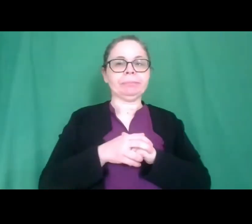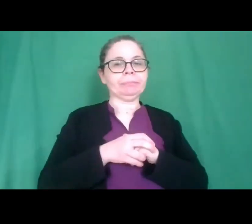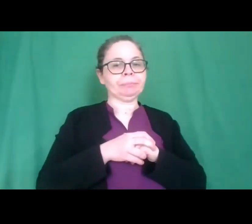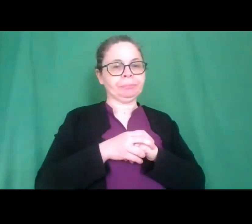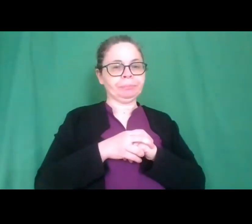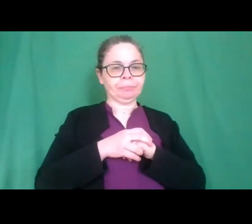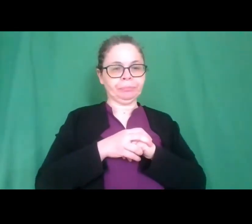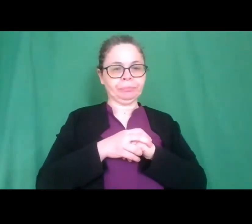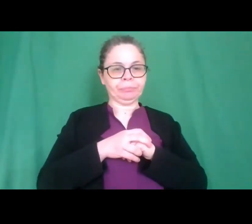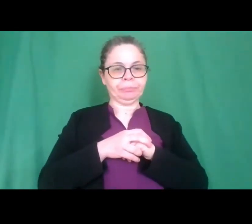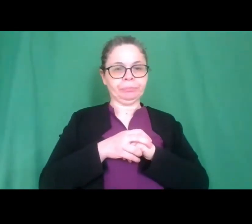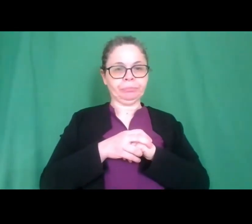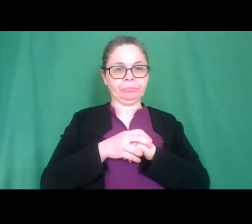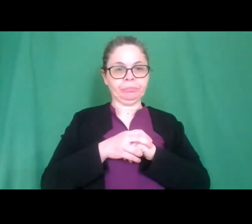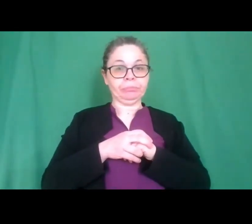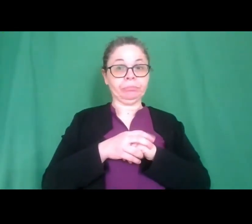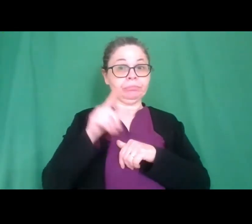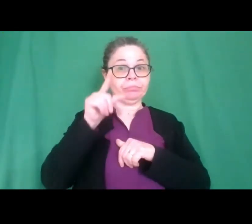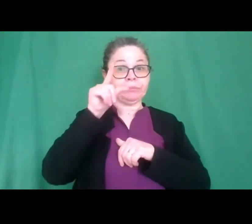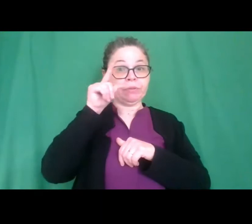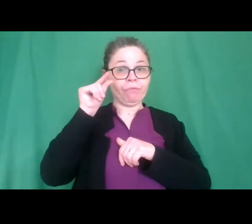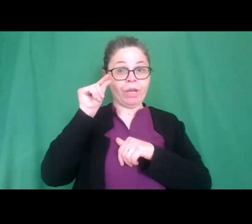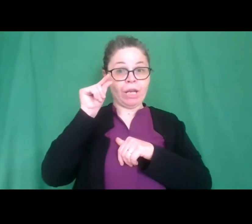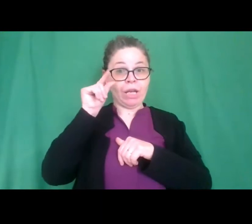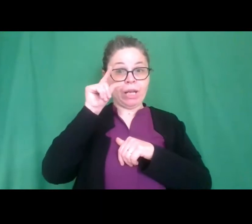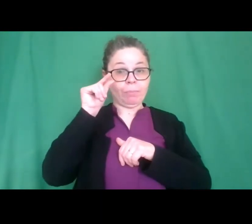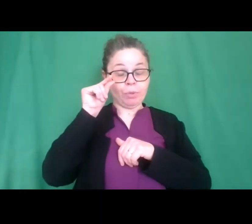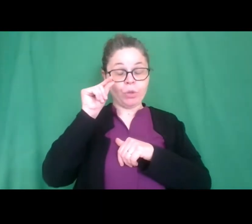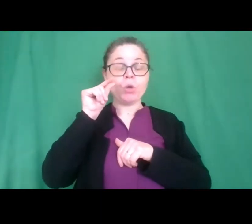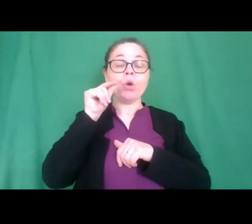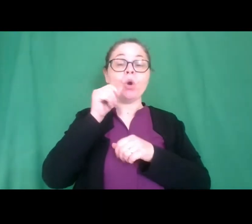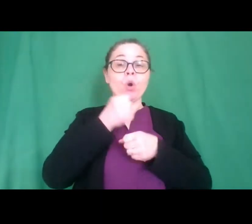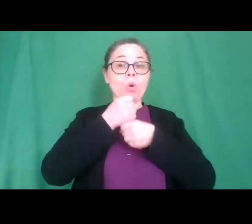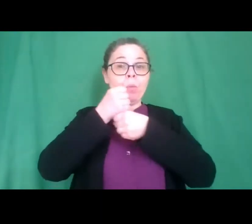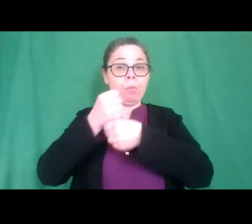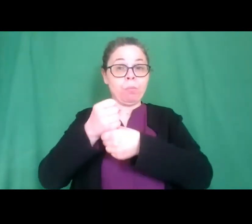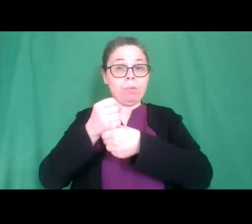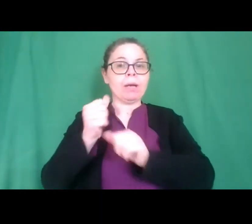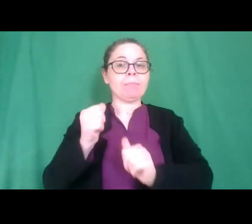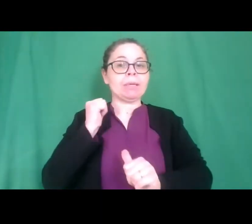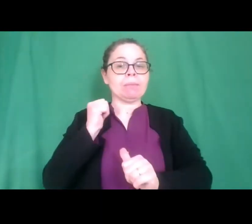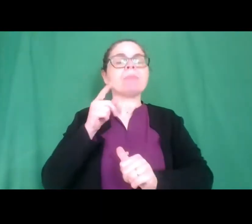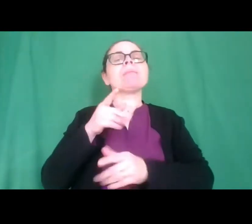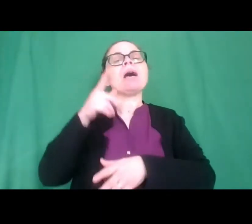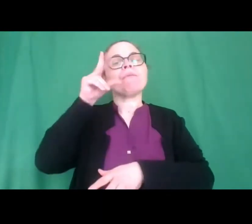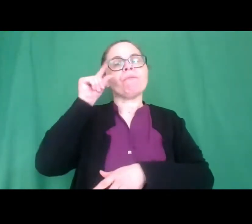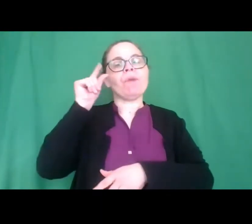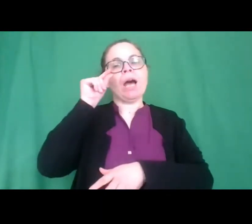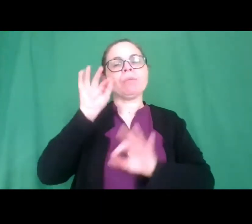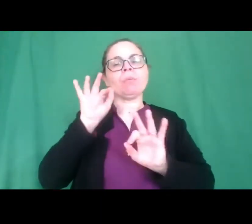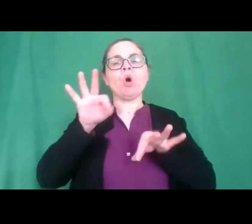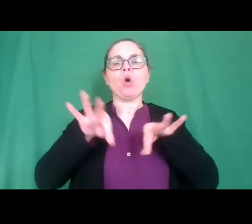passare la parola a Fabio Zamparo che sarà il coordinatore di questa sezione dedicata all